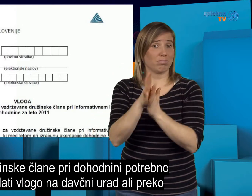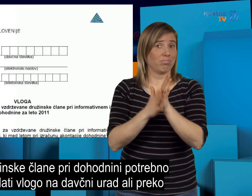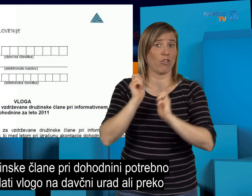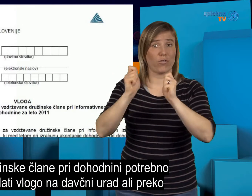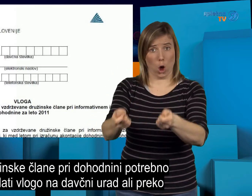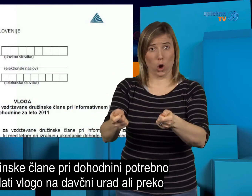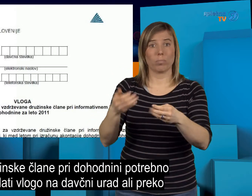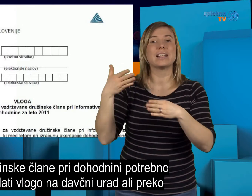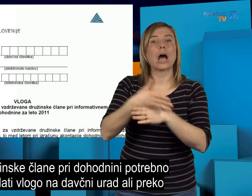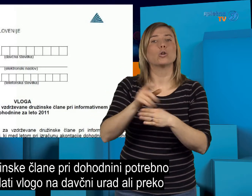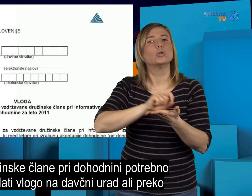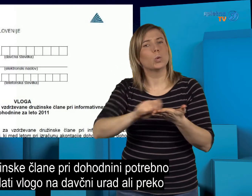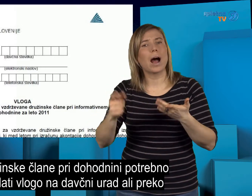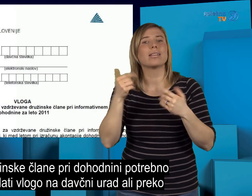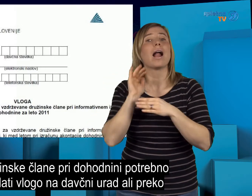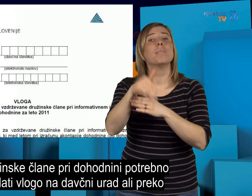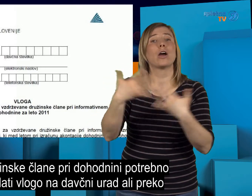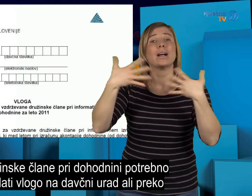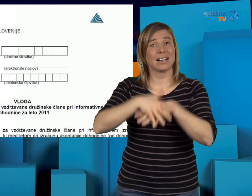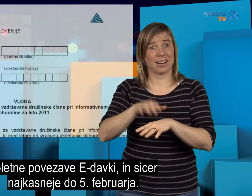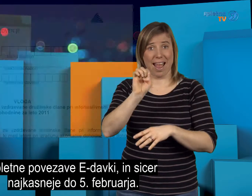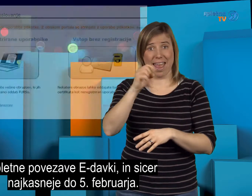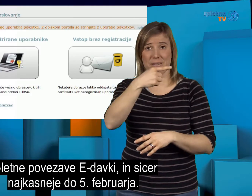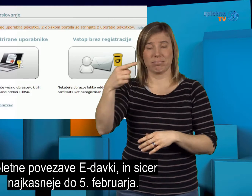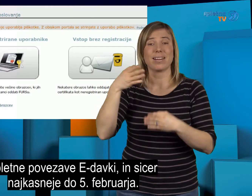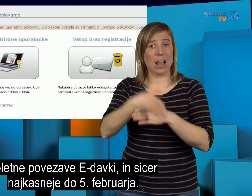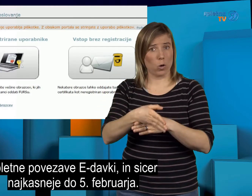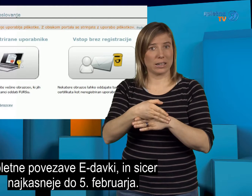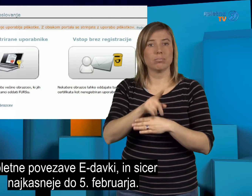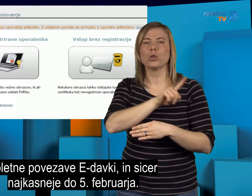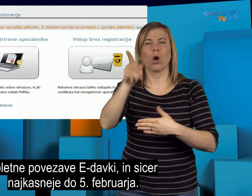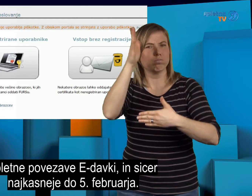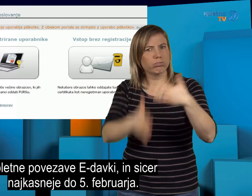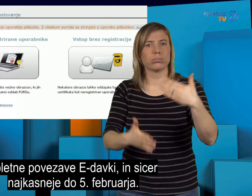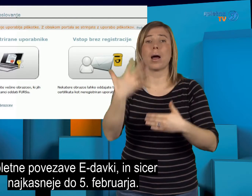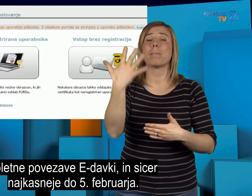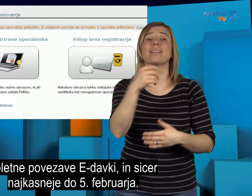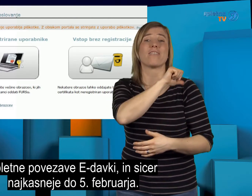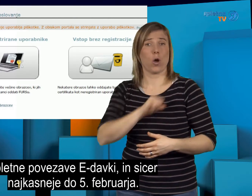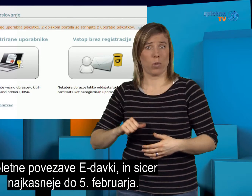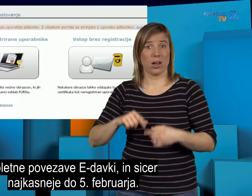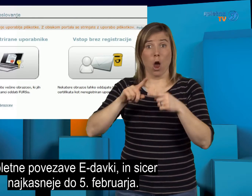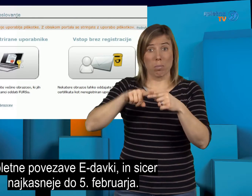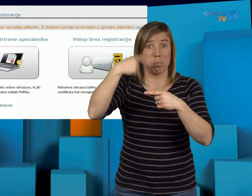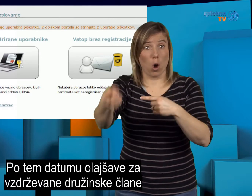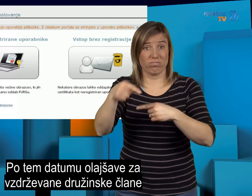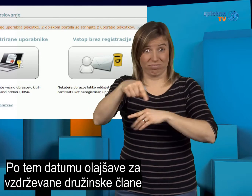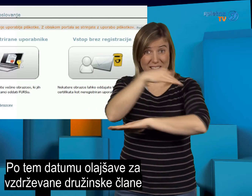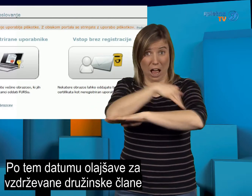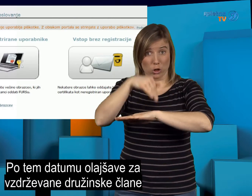davčni urad ali preko spletne povezave e-davki in sicer najkasneje do 5. februarja. Po tem datumu